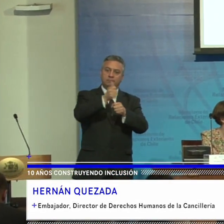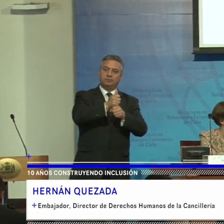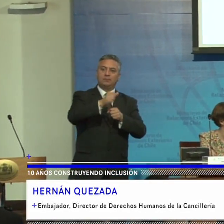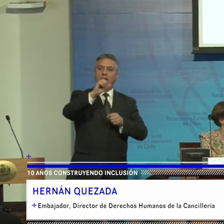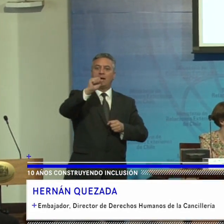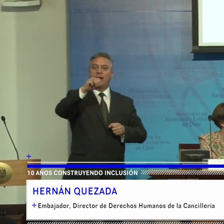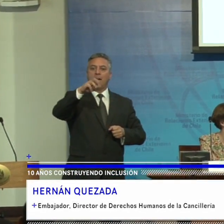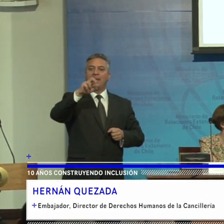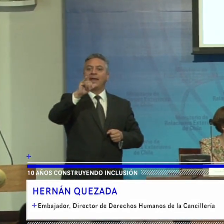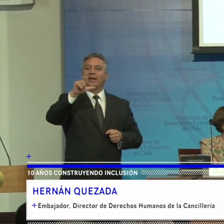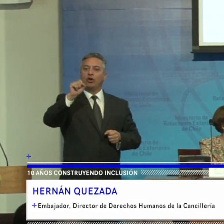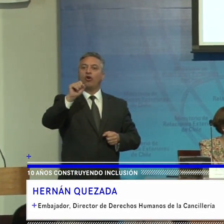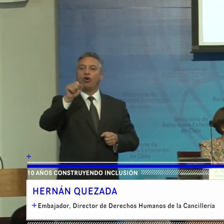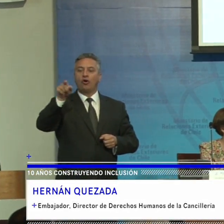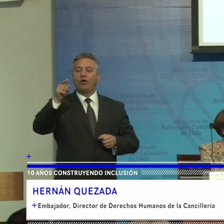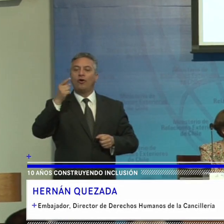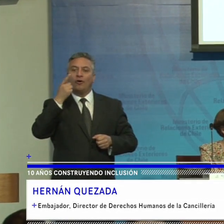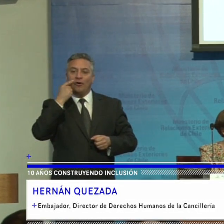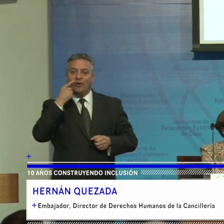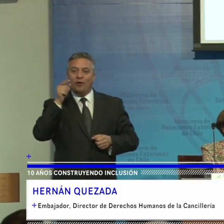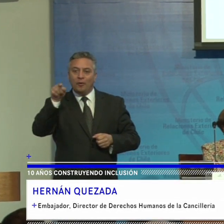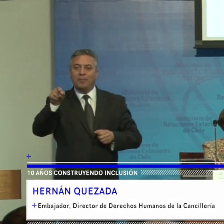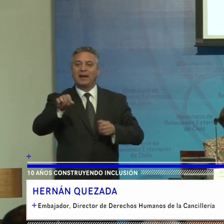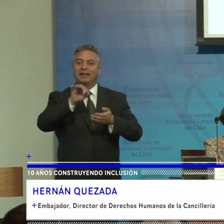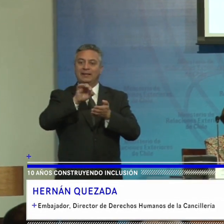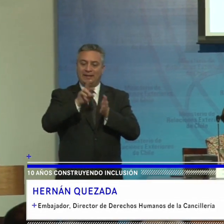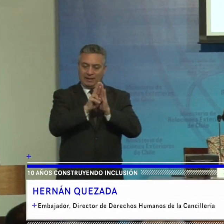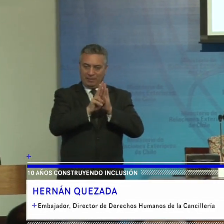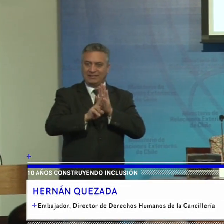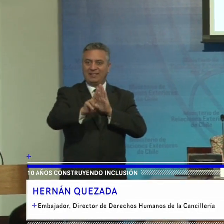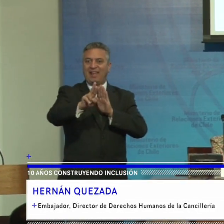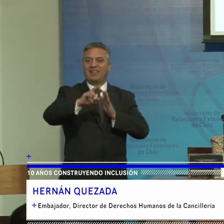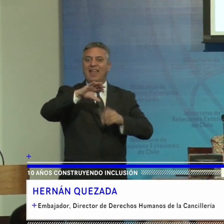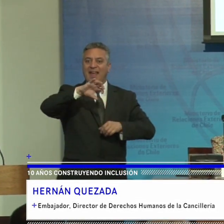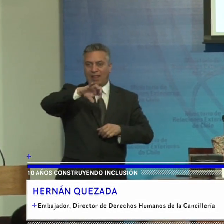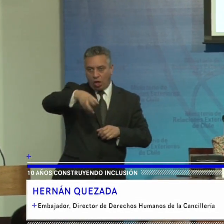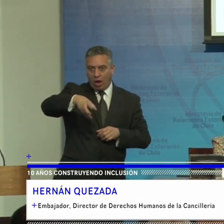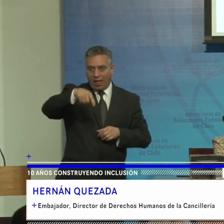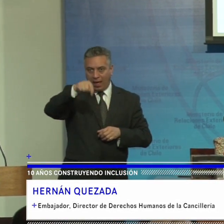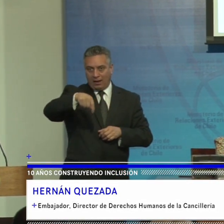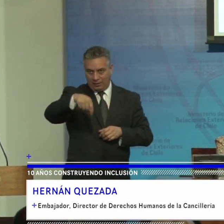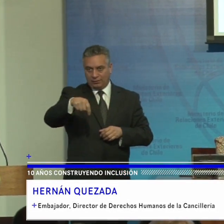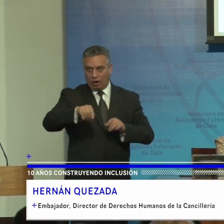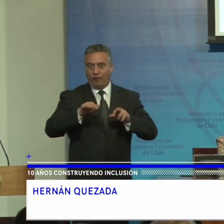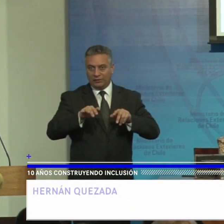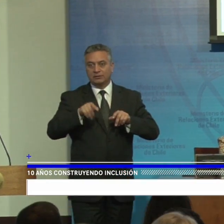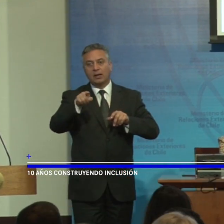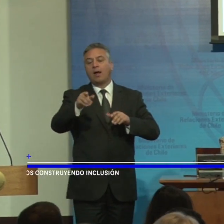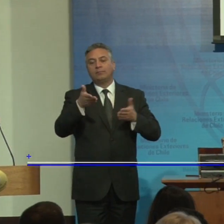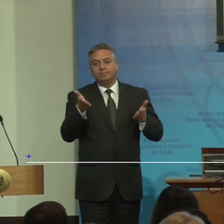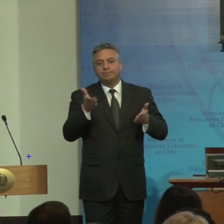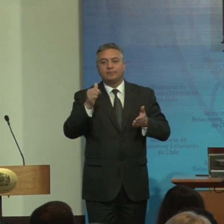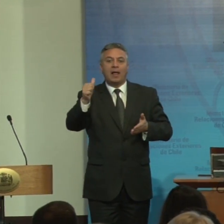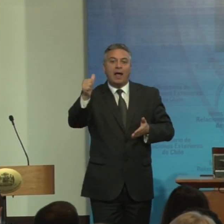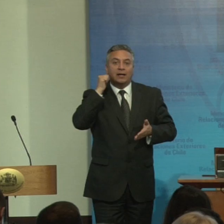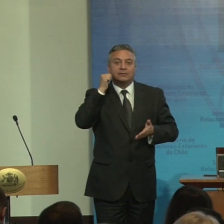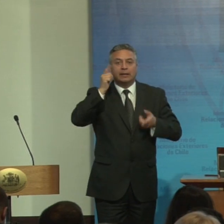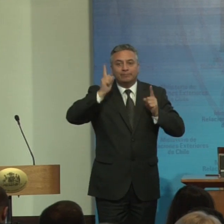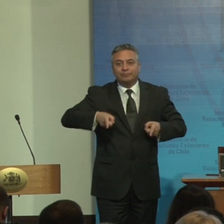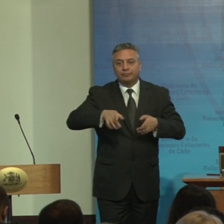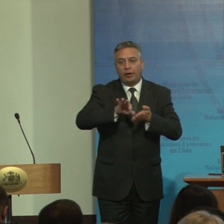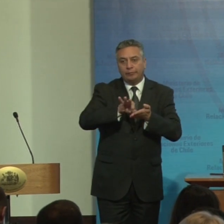Inca Alcaterra el representante regional de esta oficina que por motivos laborales debió viajar fuera del país el día de ayer